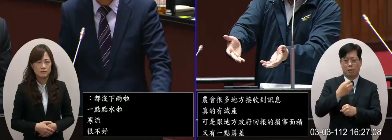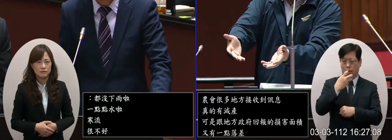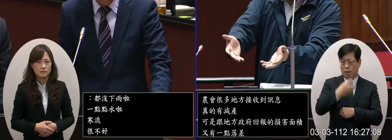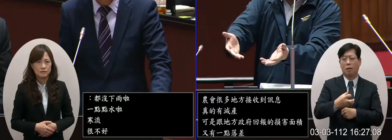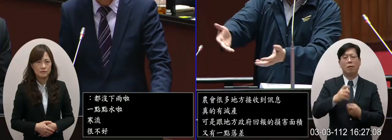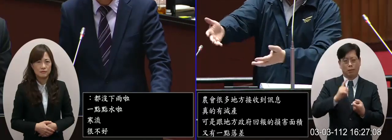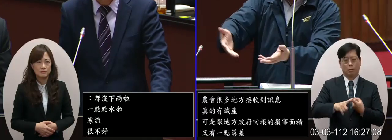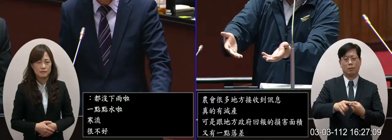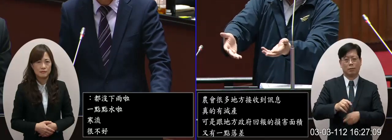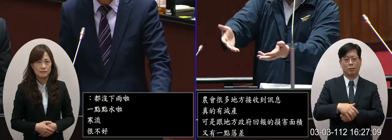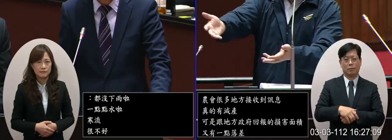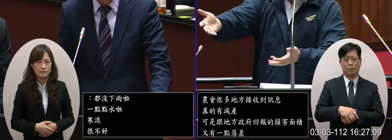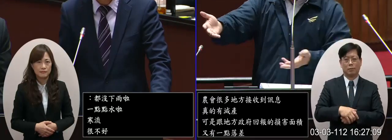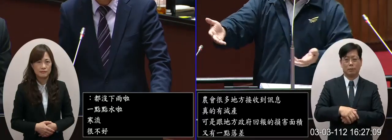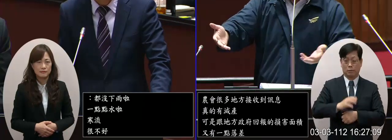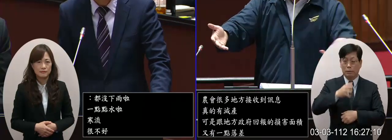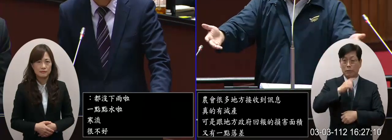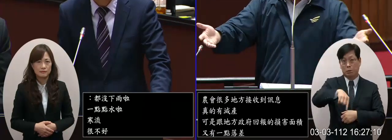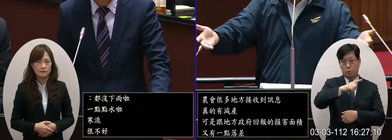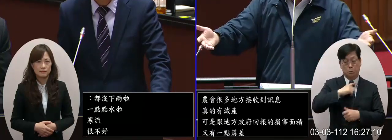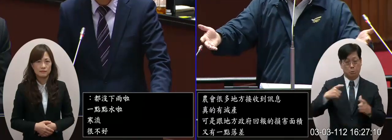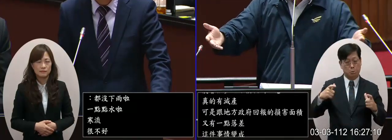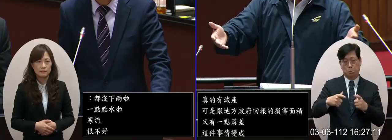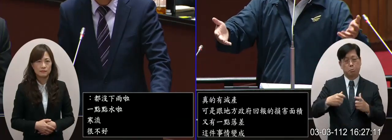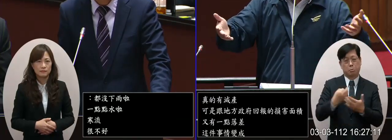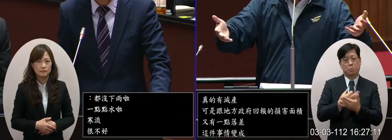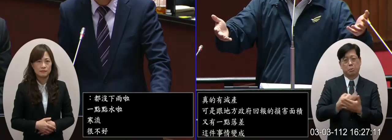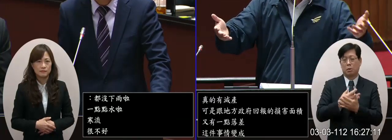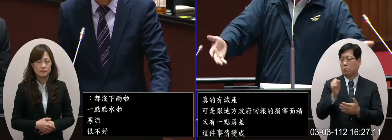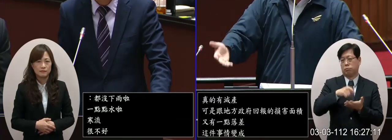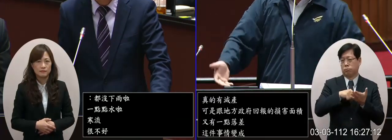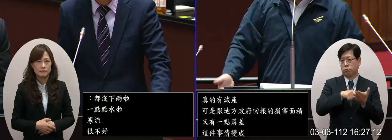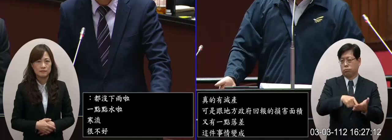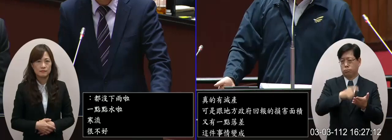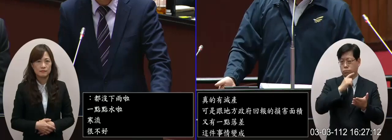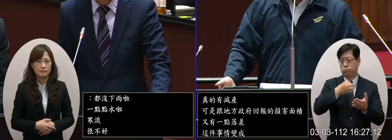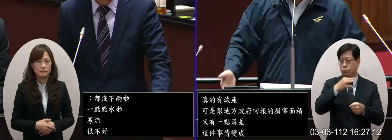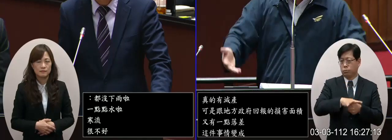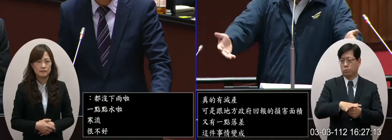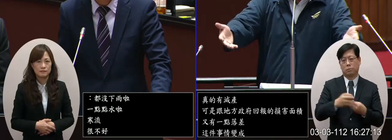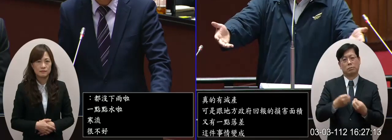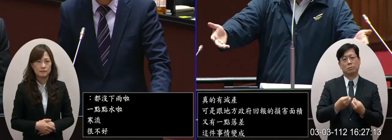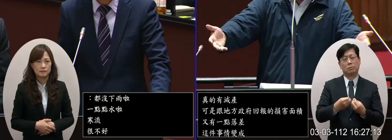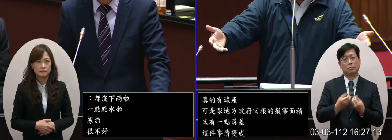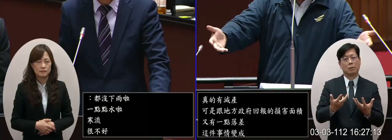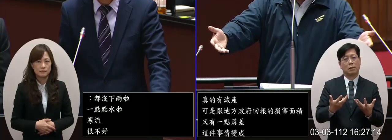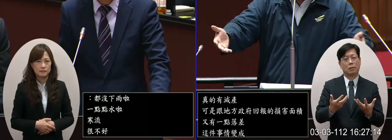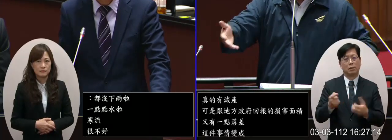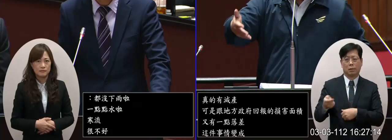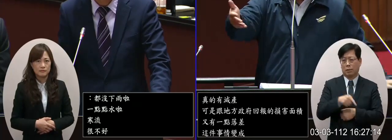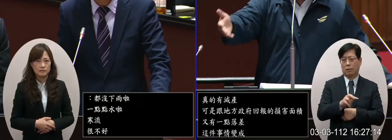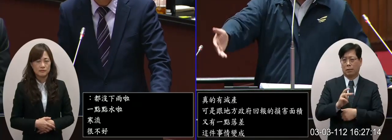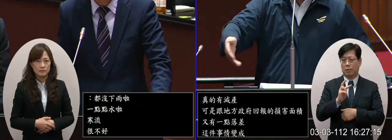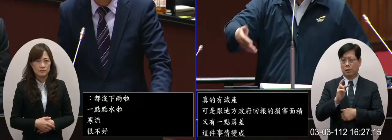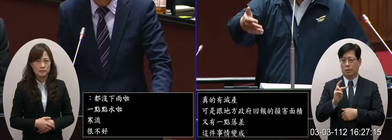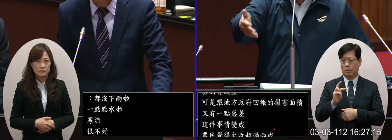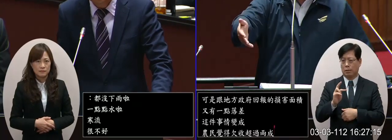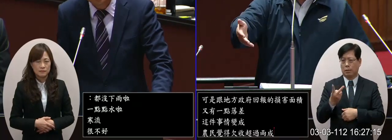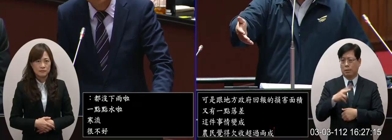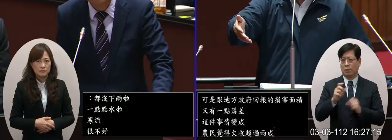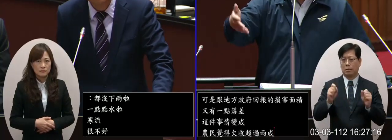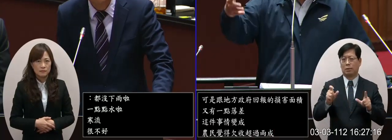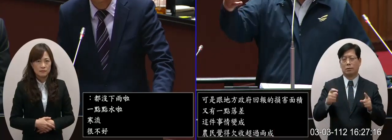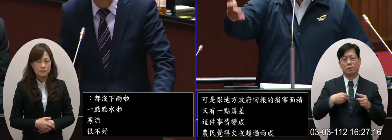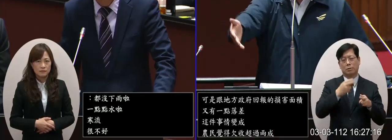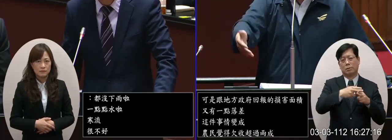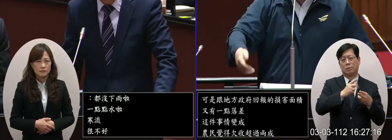大家說不夠面積所以我就啟動天然災害救助哇我想我